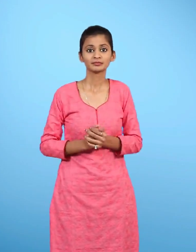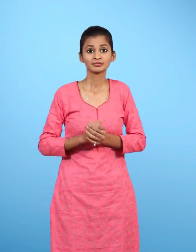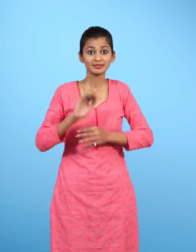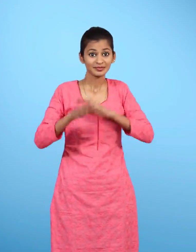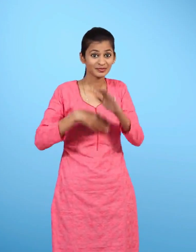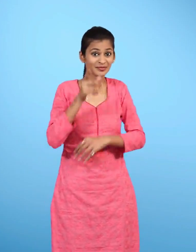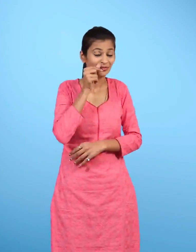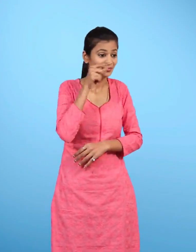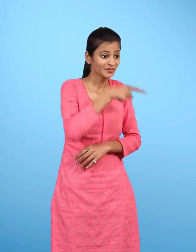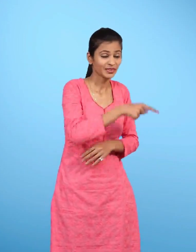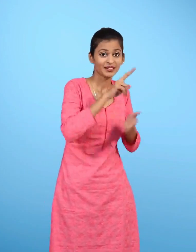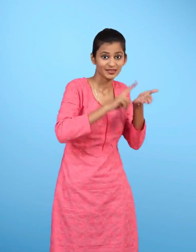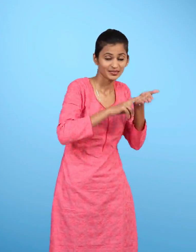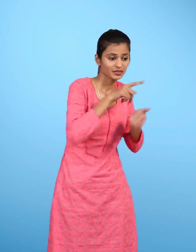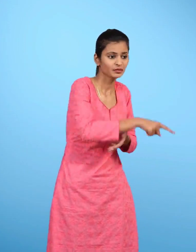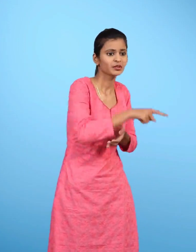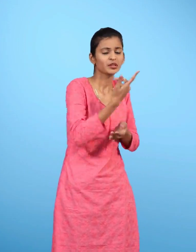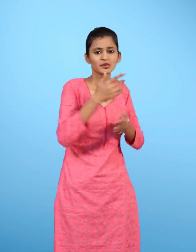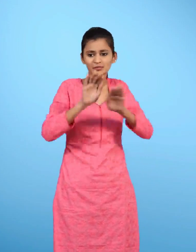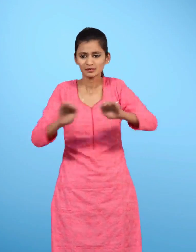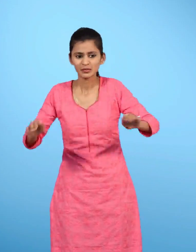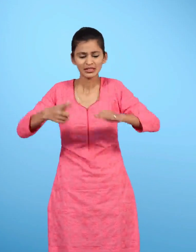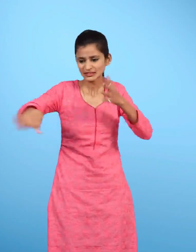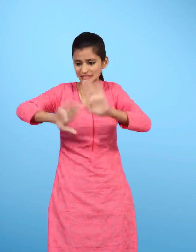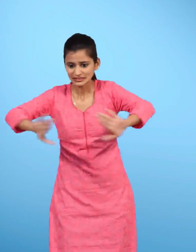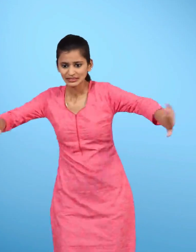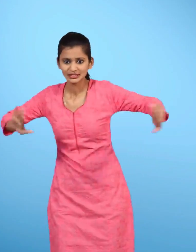नवजोत ने सभी बच्चों को पीछे हटने के लिए कहा